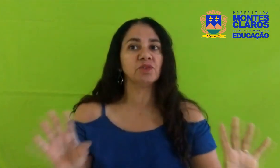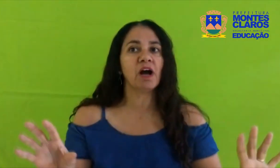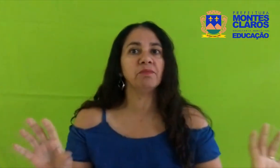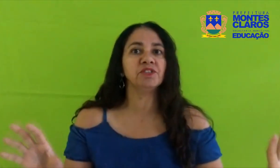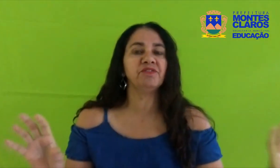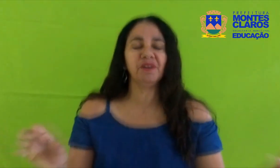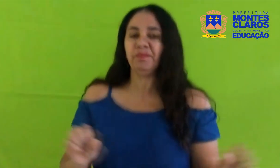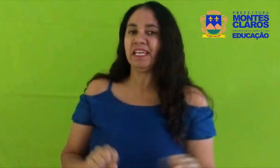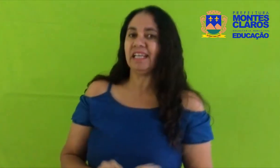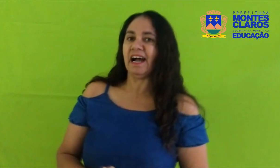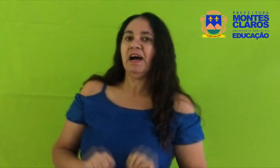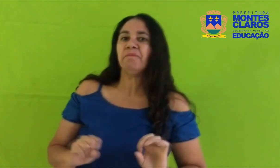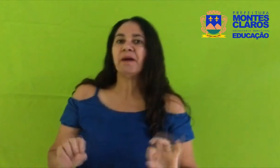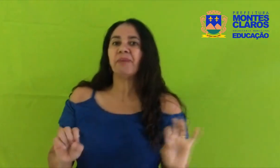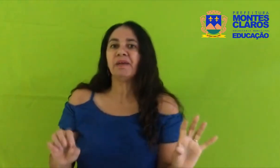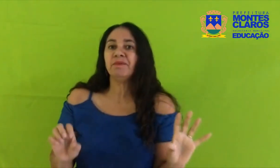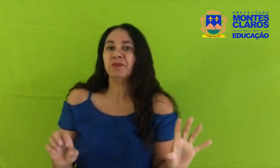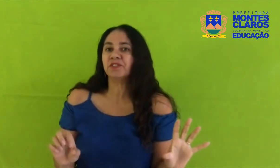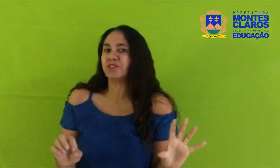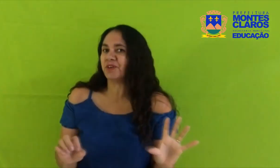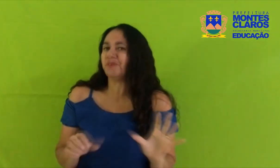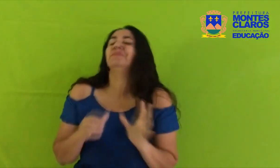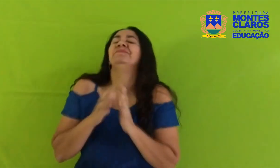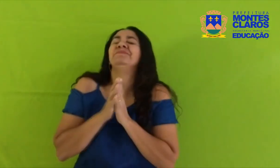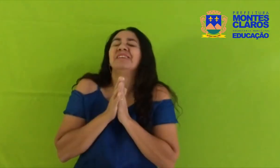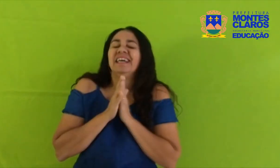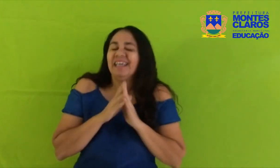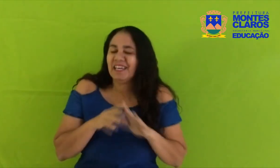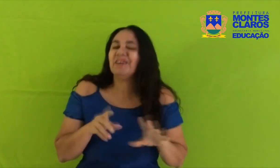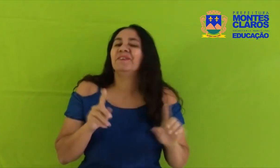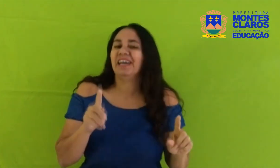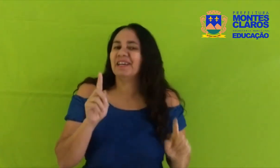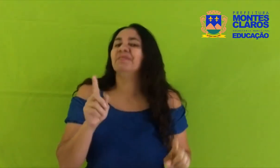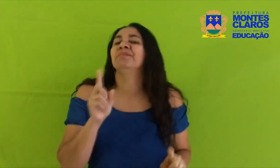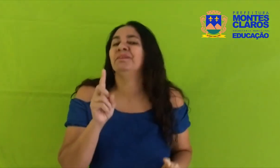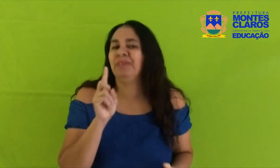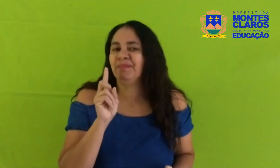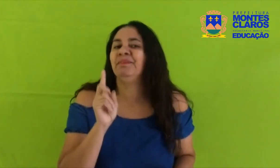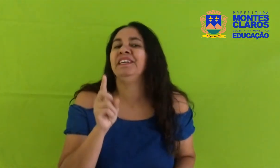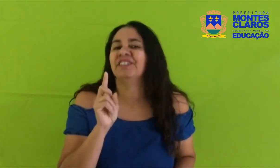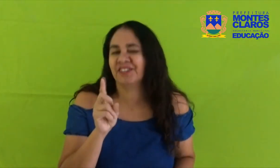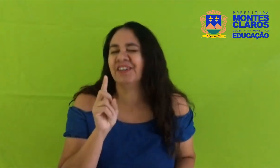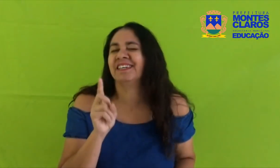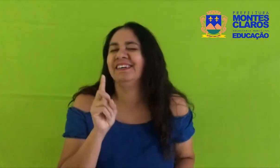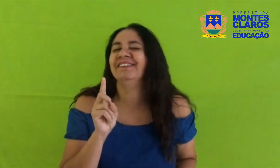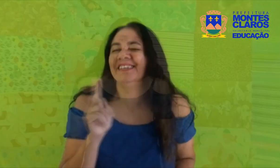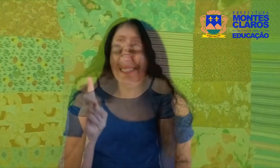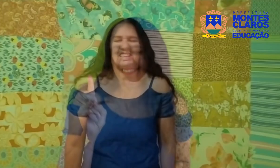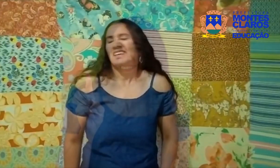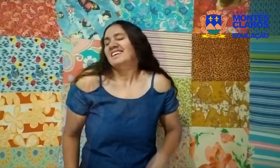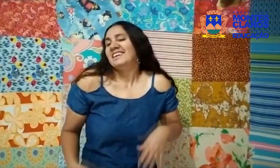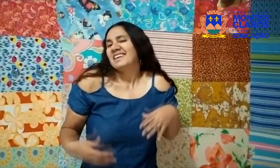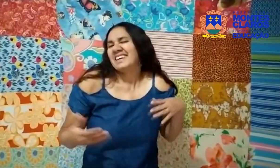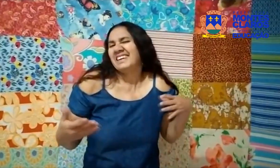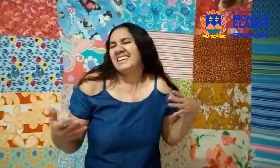do álbum de família Papai me mostrou Eu era um bebê bem chorão, hein? Que